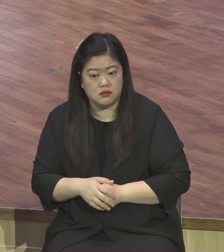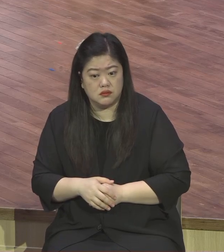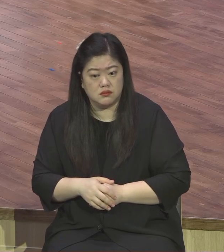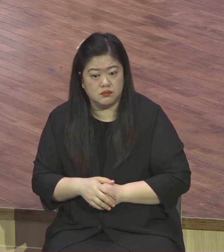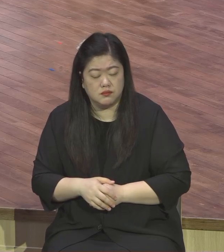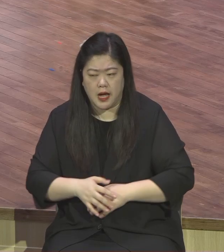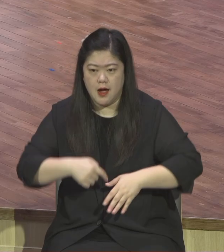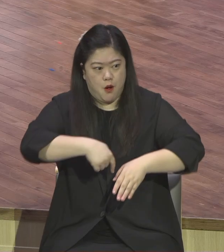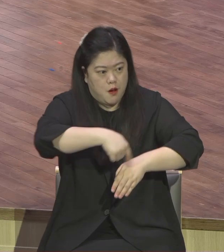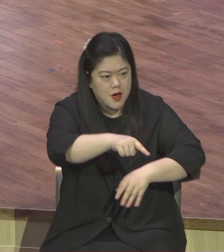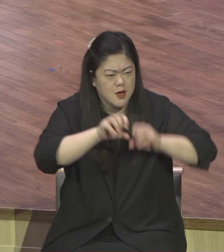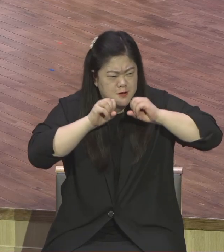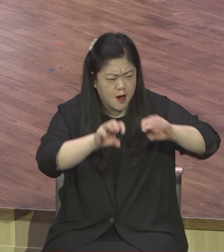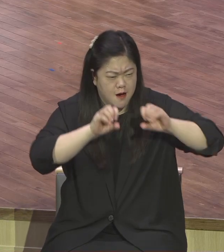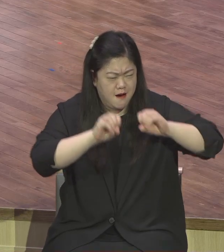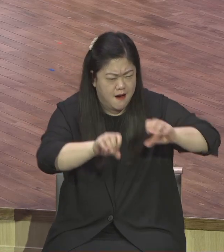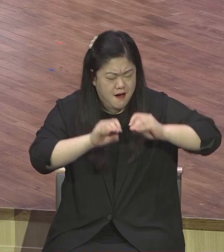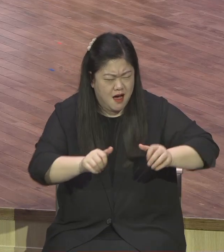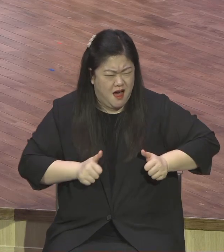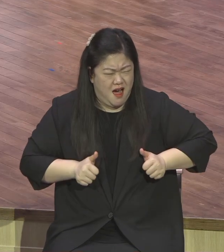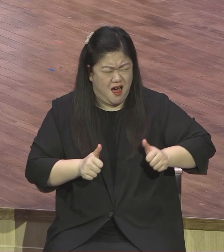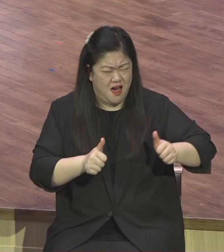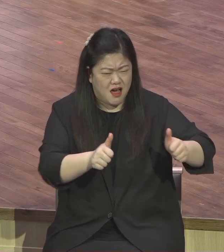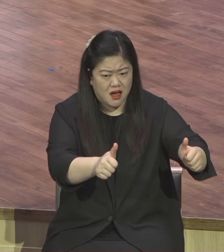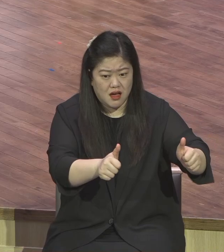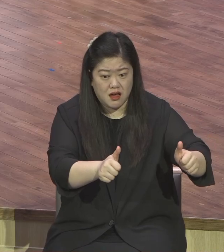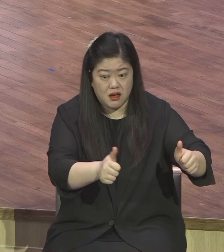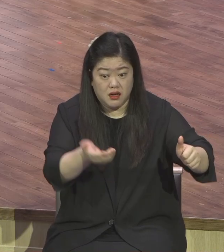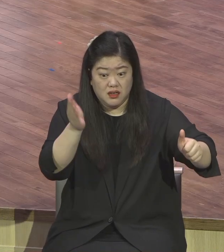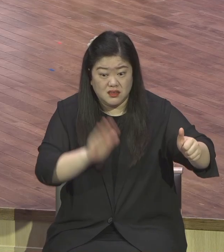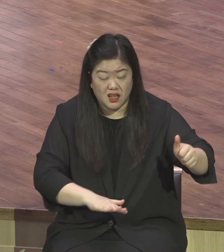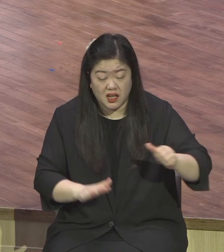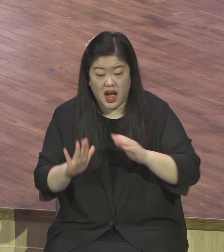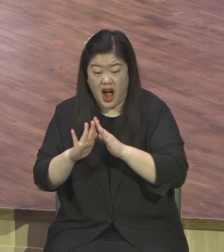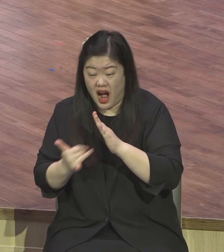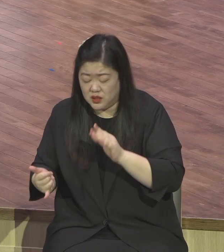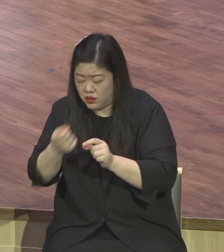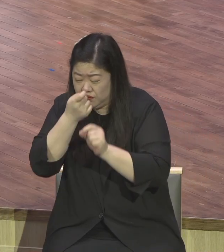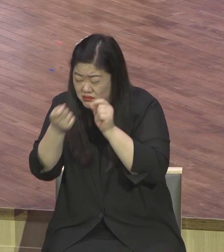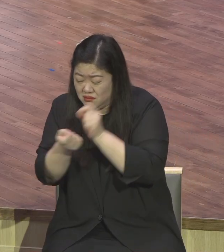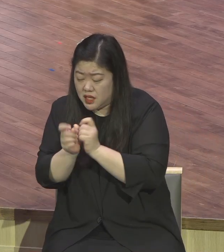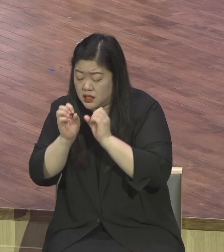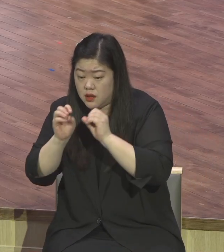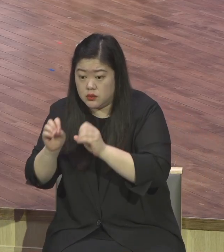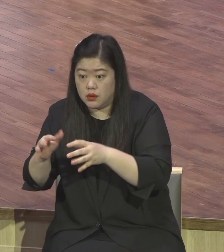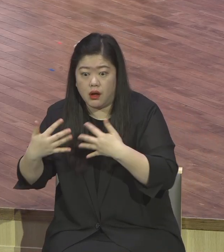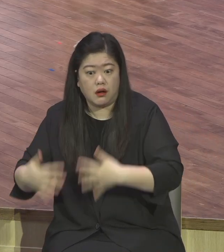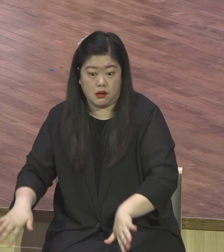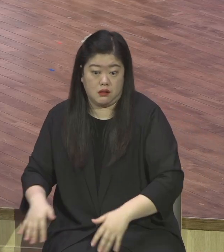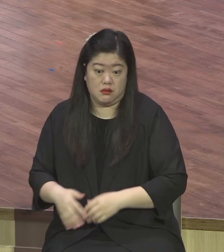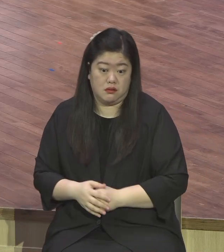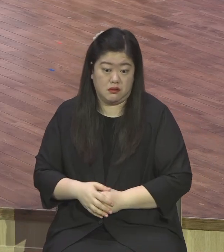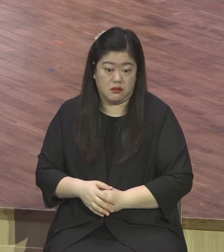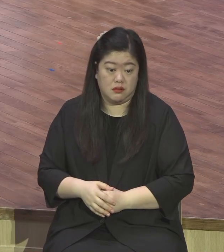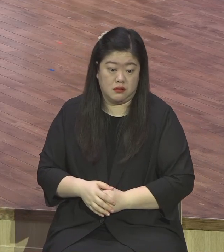그걸 구분할 줄 모르니까 하나님 말씀에 대해 잘하지는 못해요 그런 부분들을 제가 많이 봐요